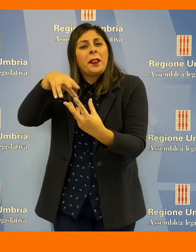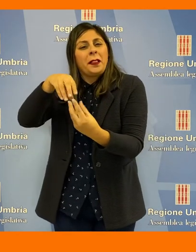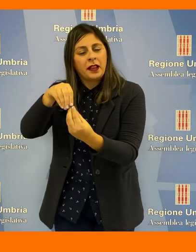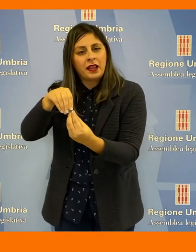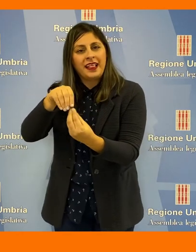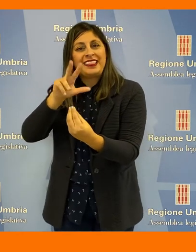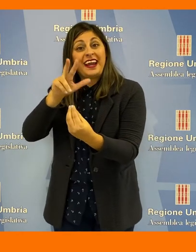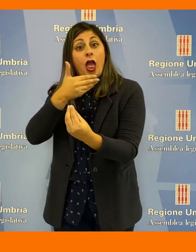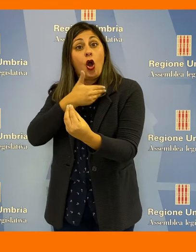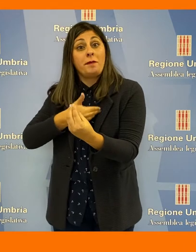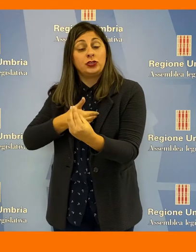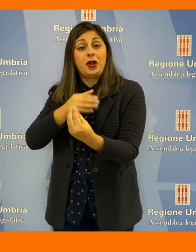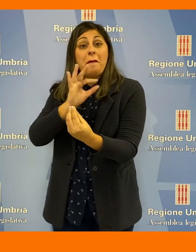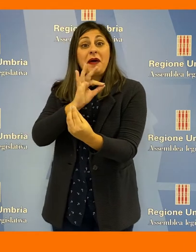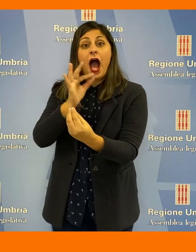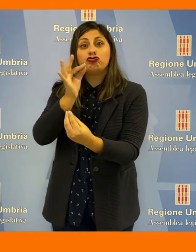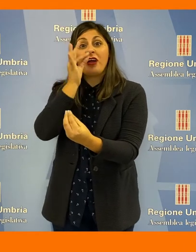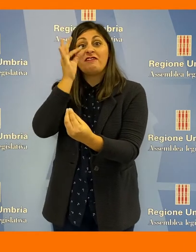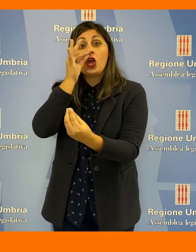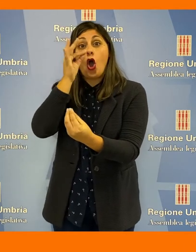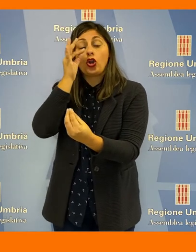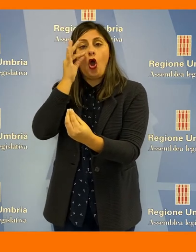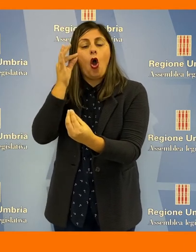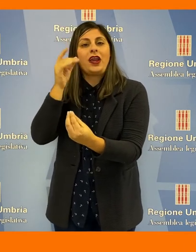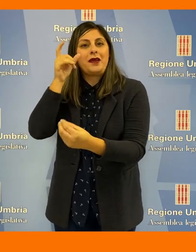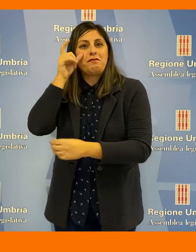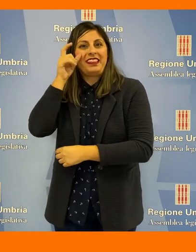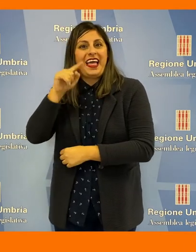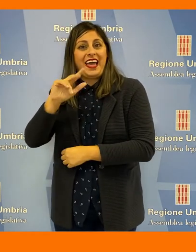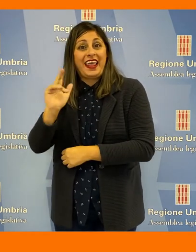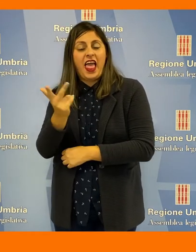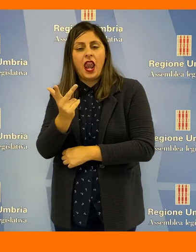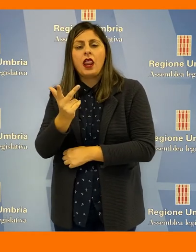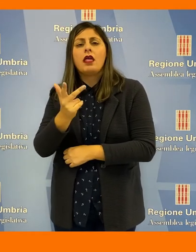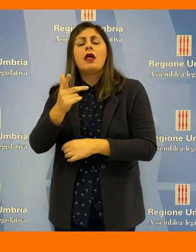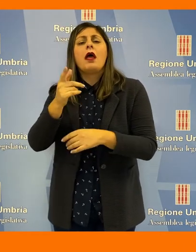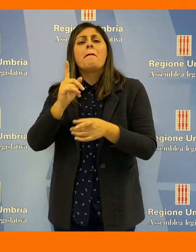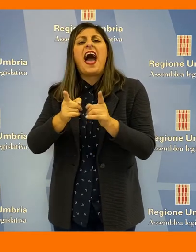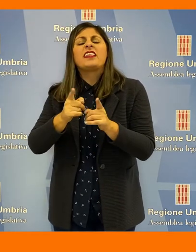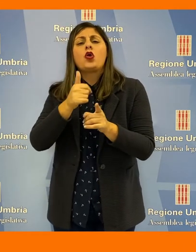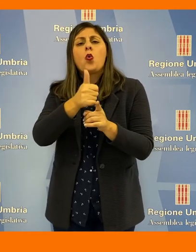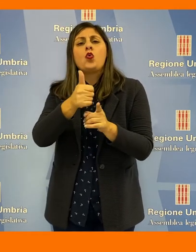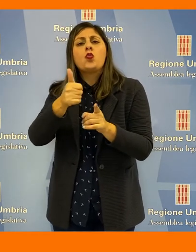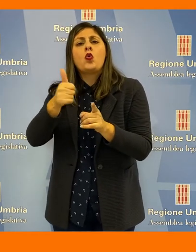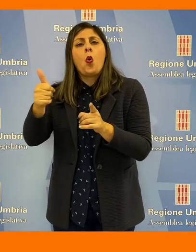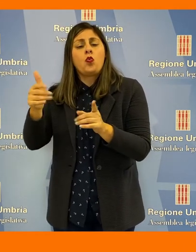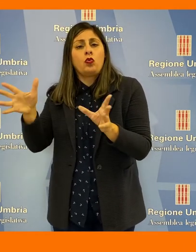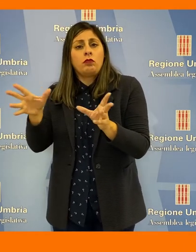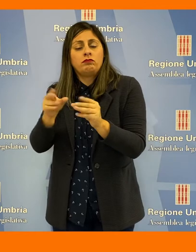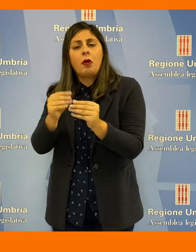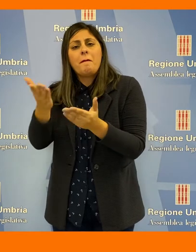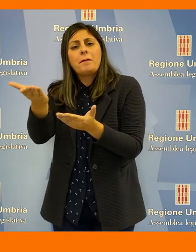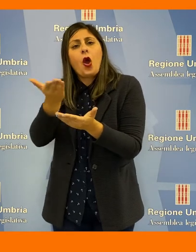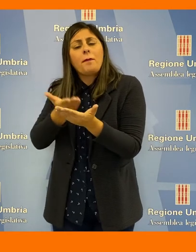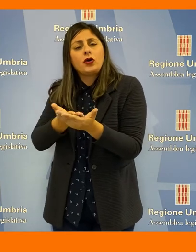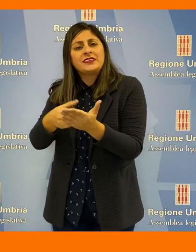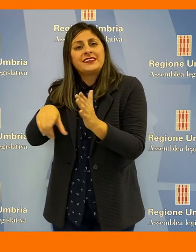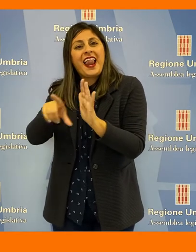Una sottocommissione di tre soli consiglieri, Eleonora Pace, Paola Fioroni e Michele Bettarelli, uno per